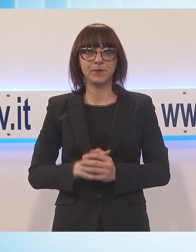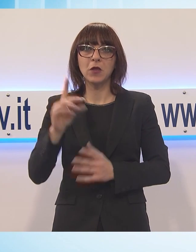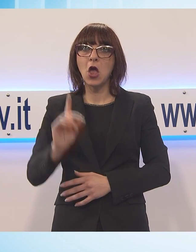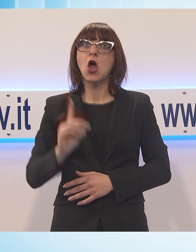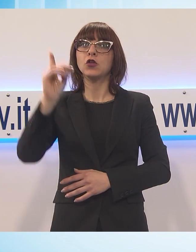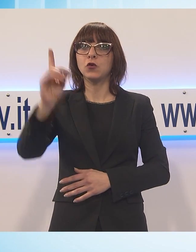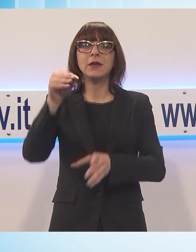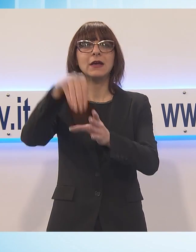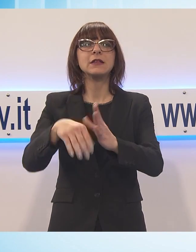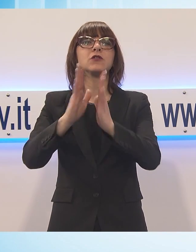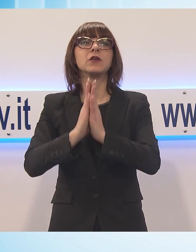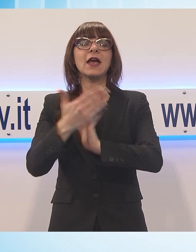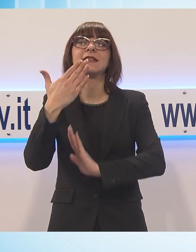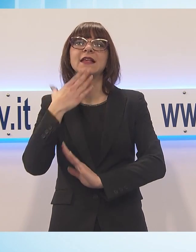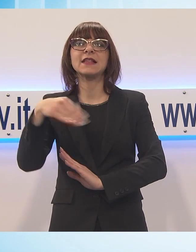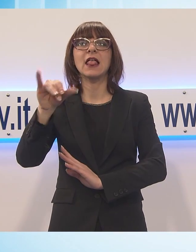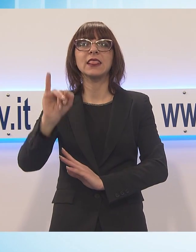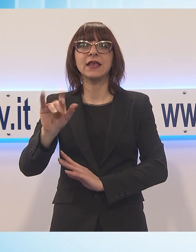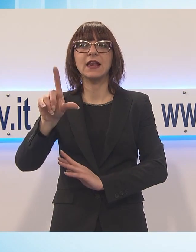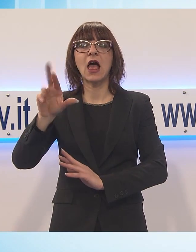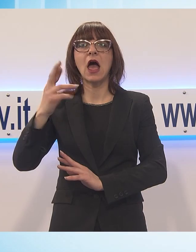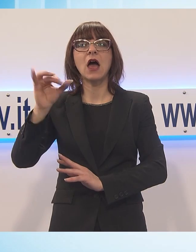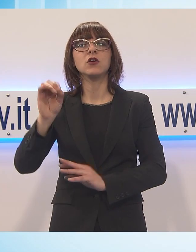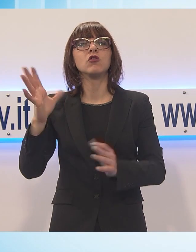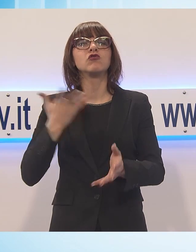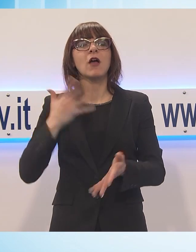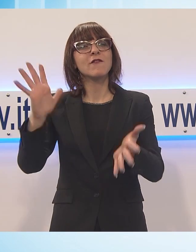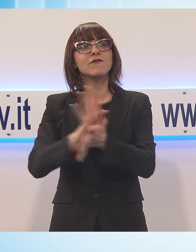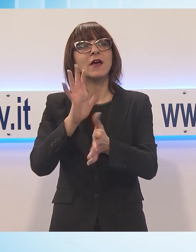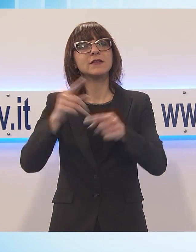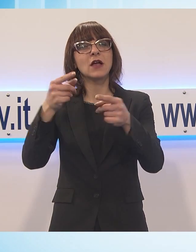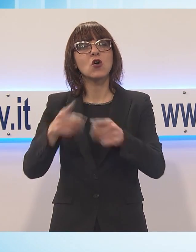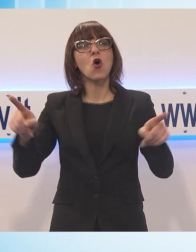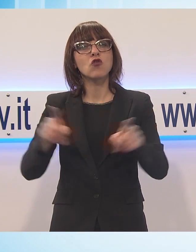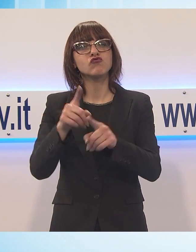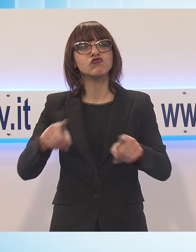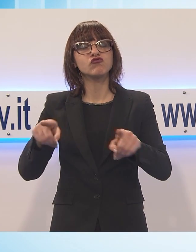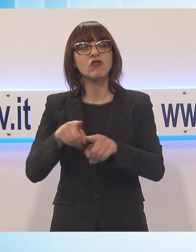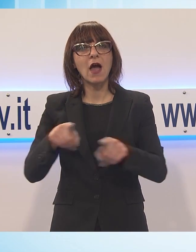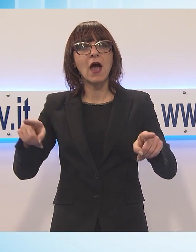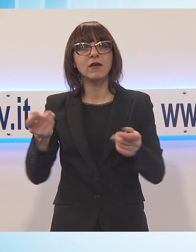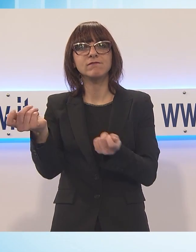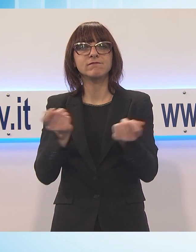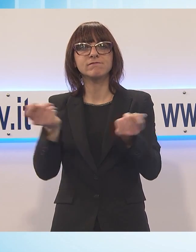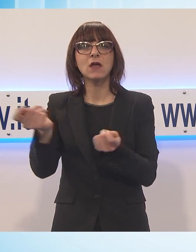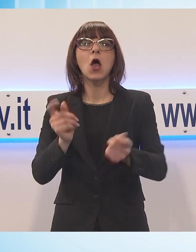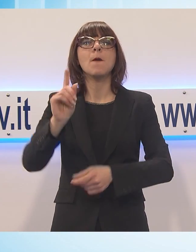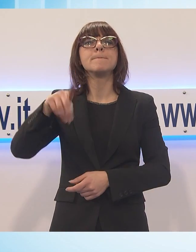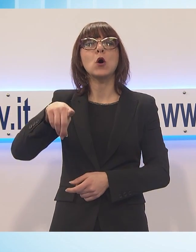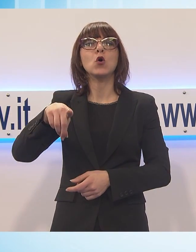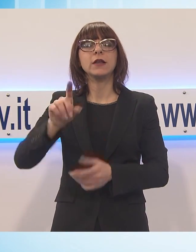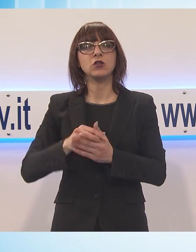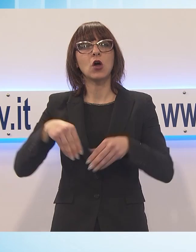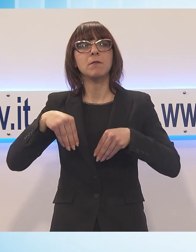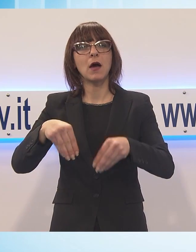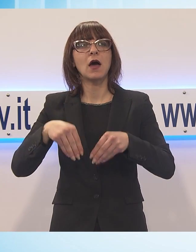di Sant'Ilario si apriranno i festeggiamenti con un concerto curato da Graziano Polidori, con la partecipazione di tanti artisti di alto livello,